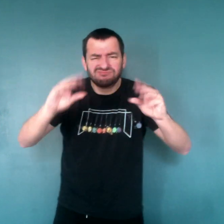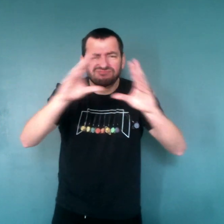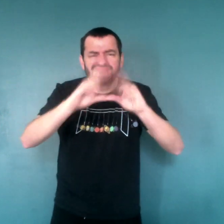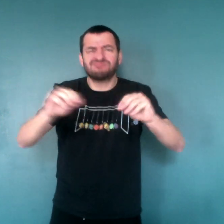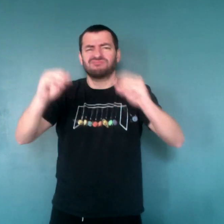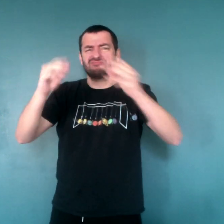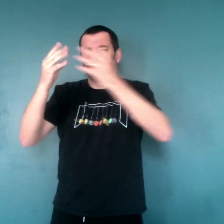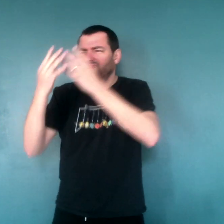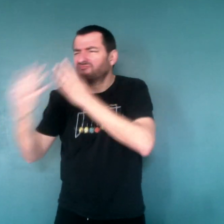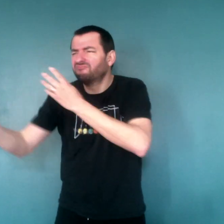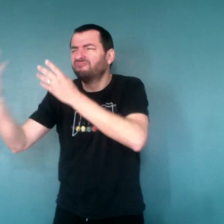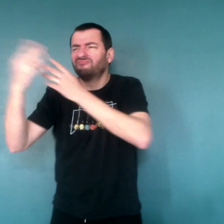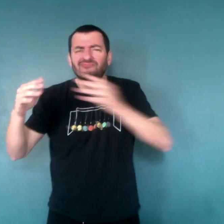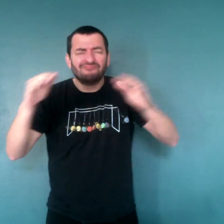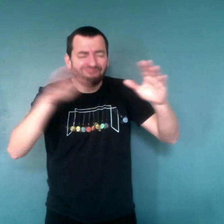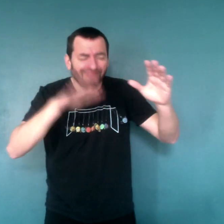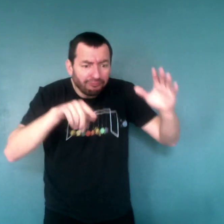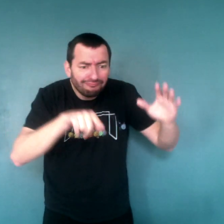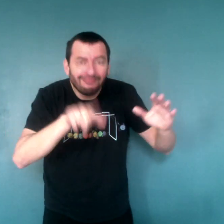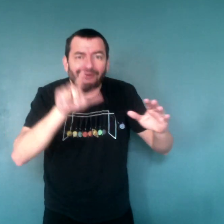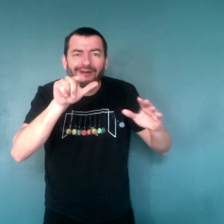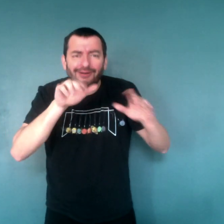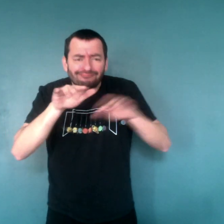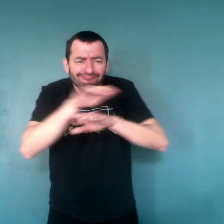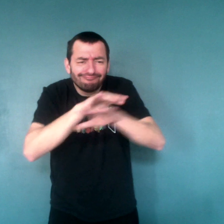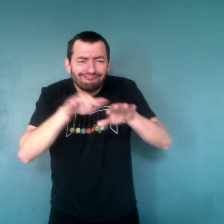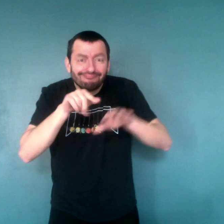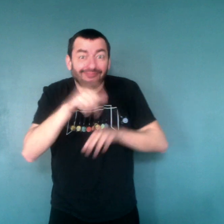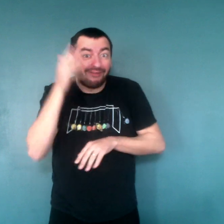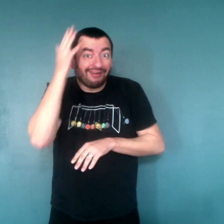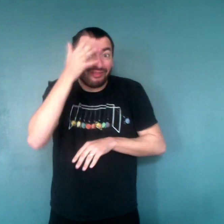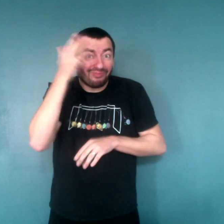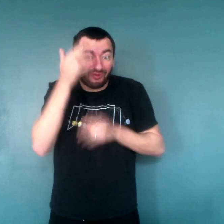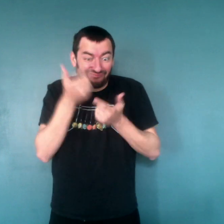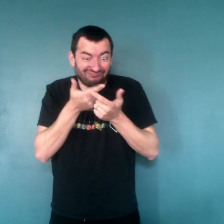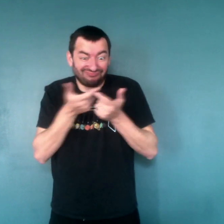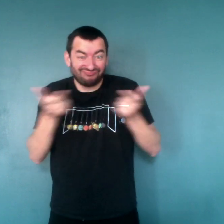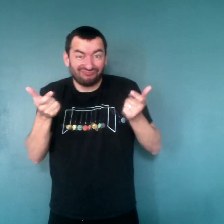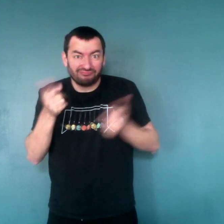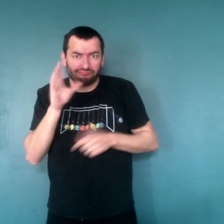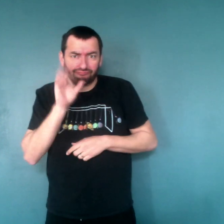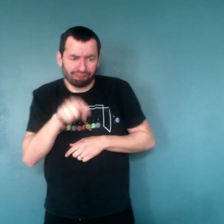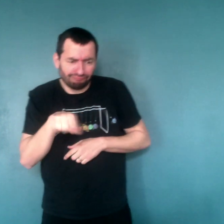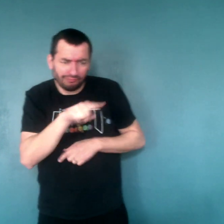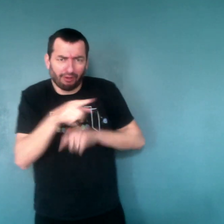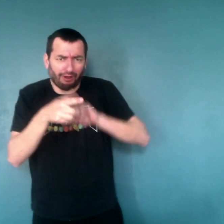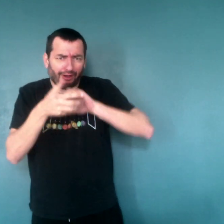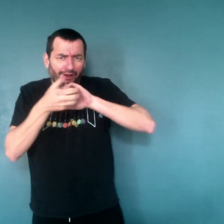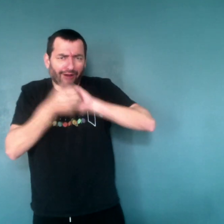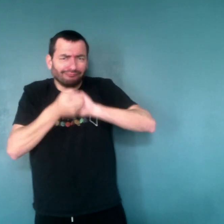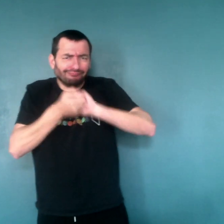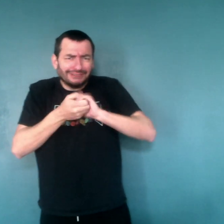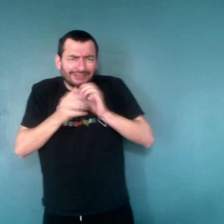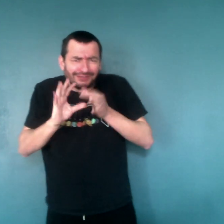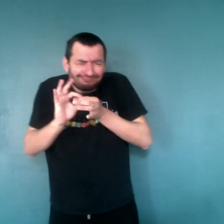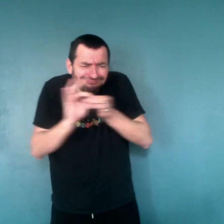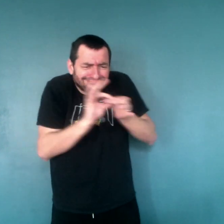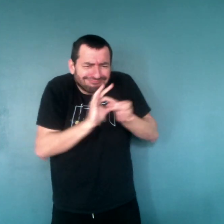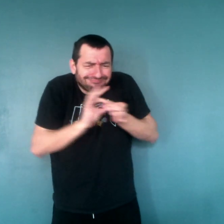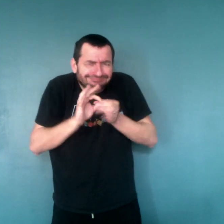ferme, du foin, des prés et au milieu de la cour, plein d'animaux différents. Tous les